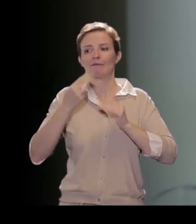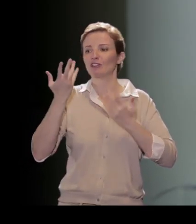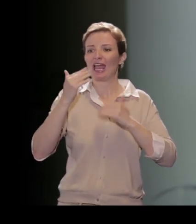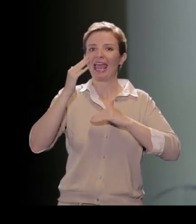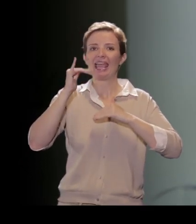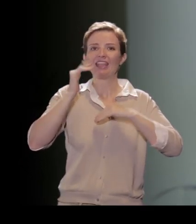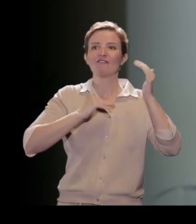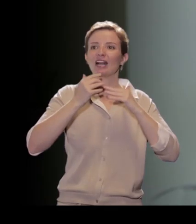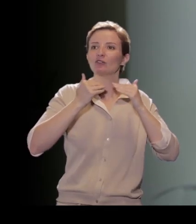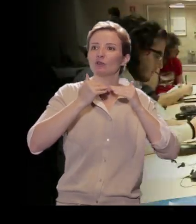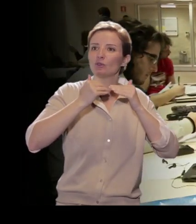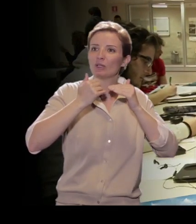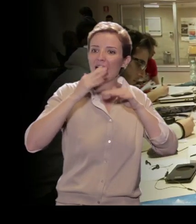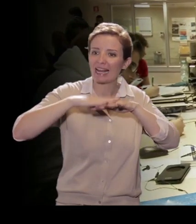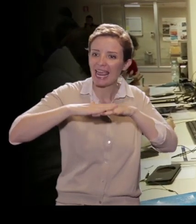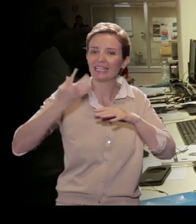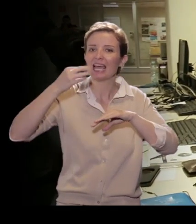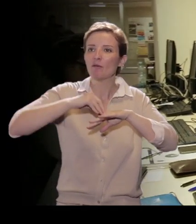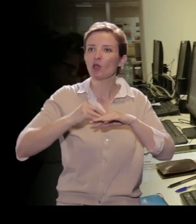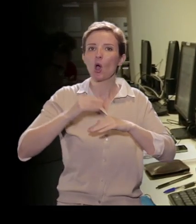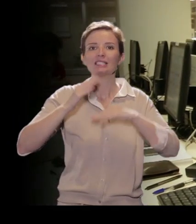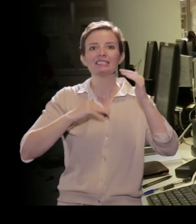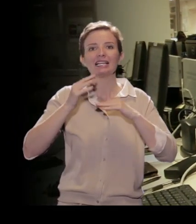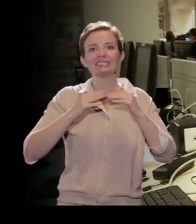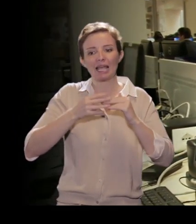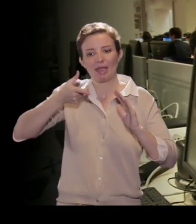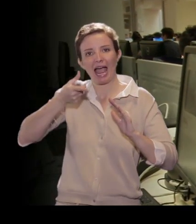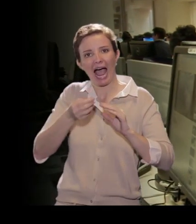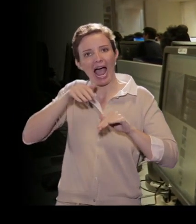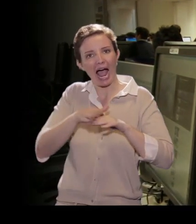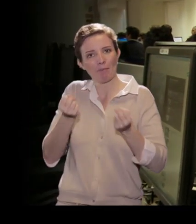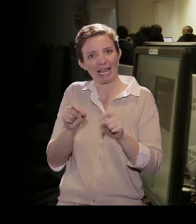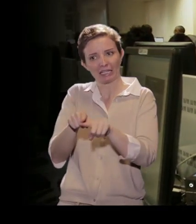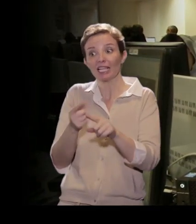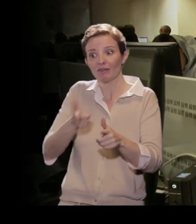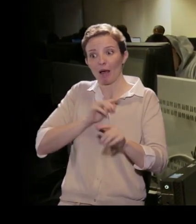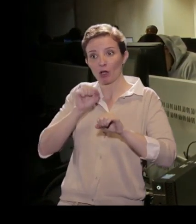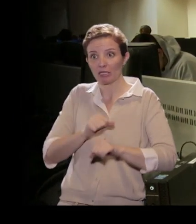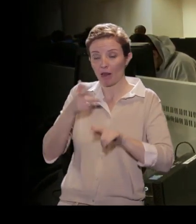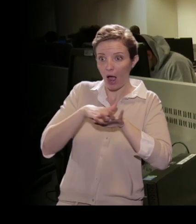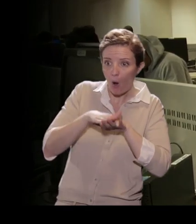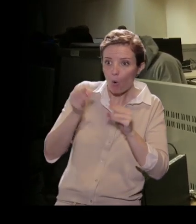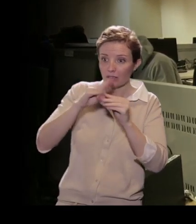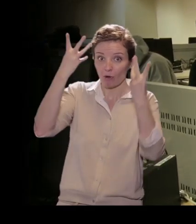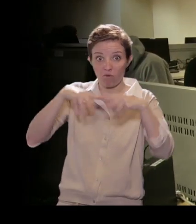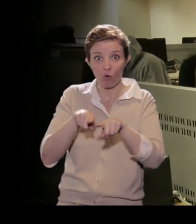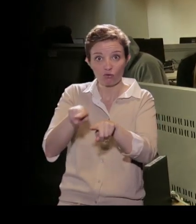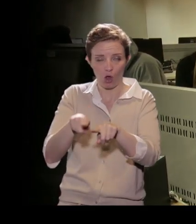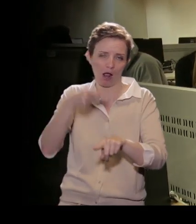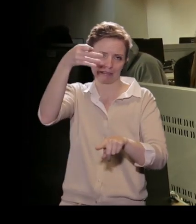sistemi applicativi che hanno permesso a quei servizi di funzionare certamente sono stati sviluppati da ingegneri.